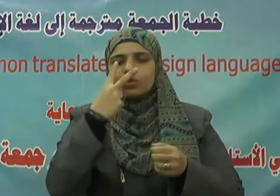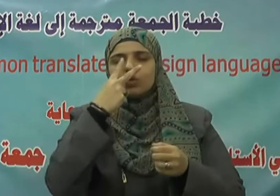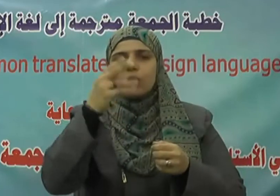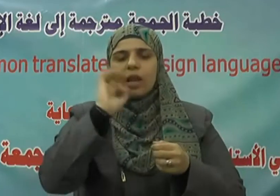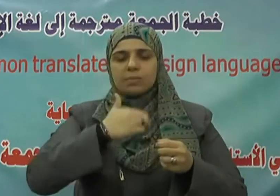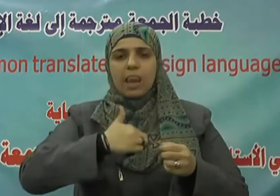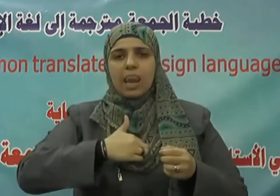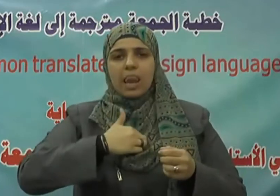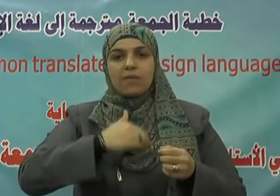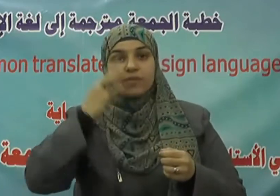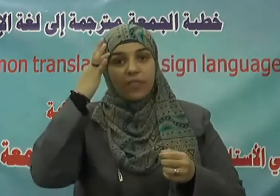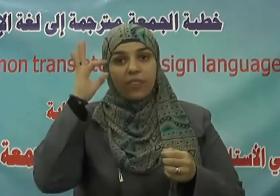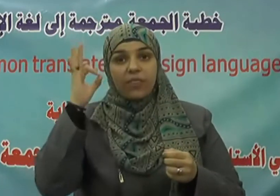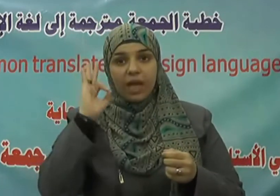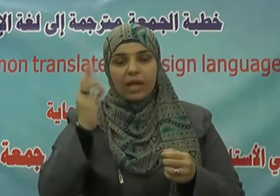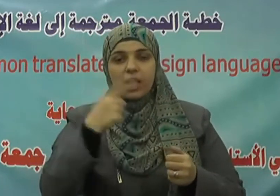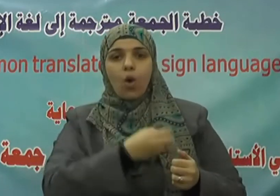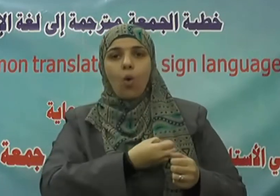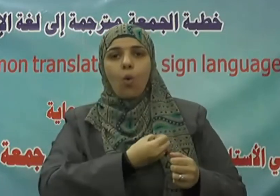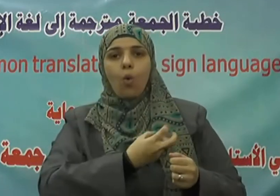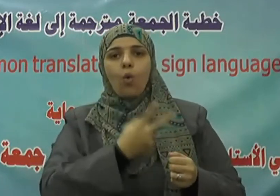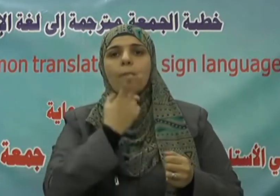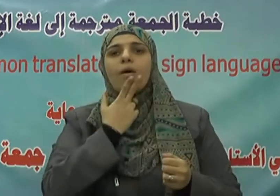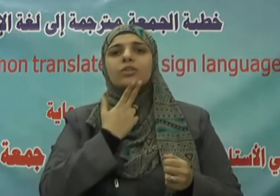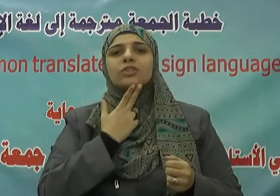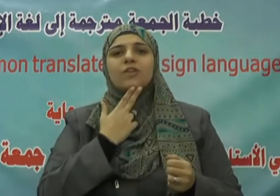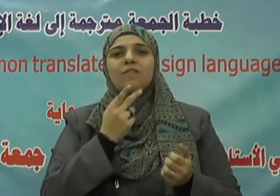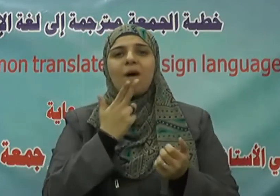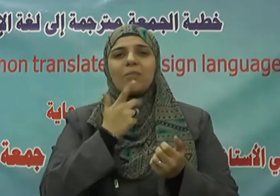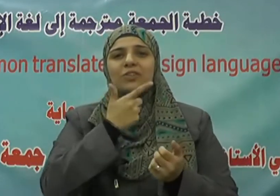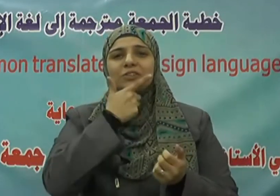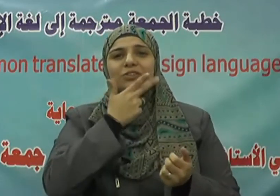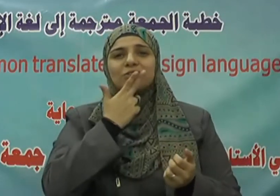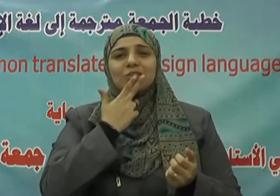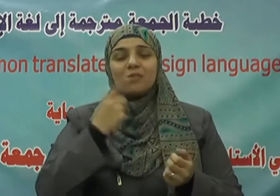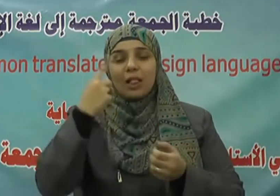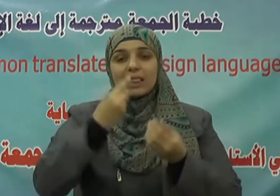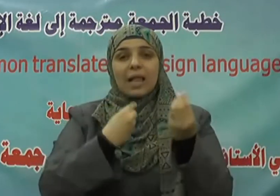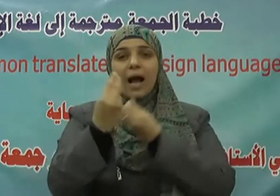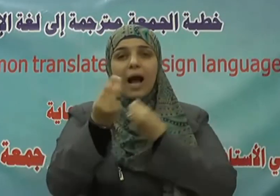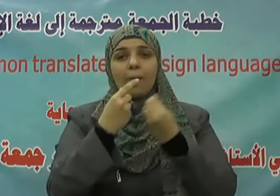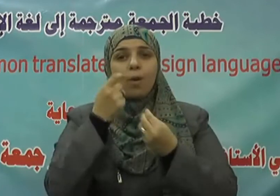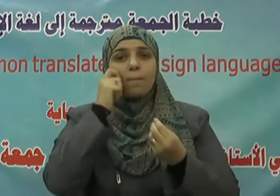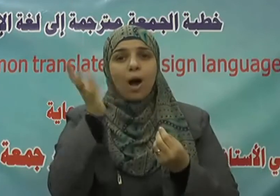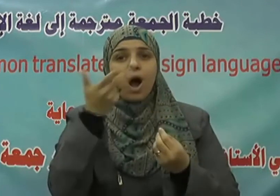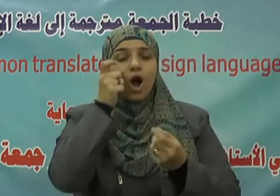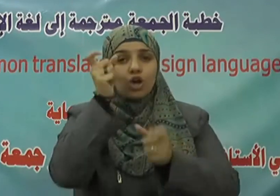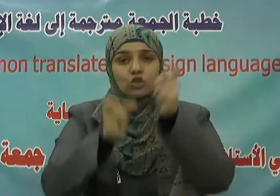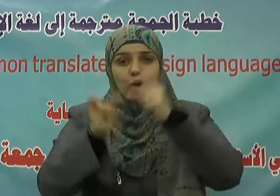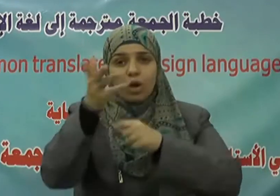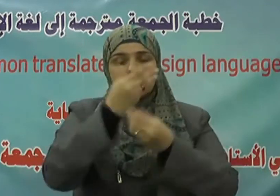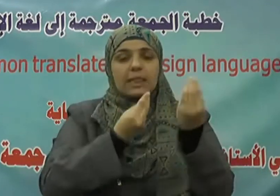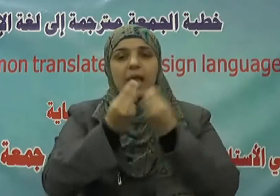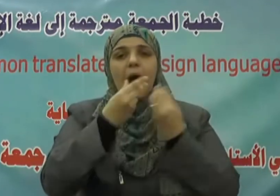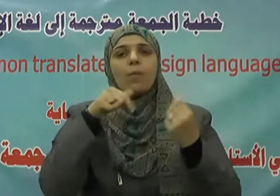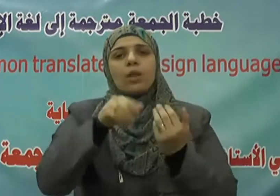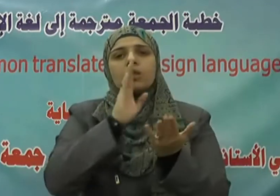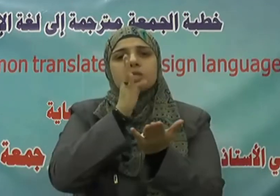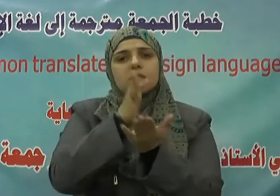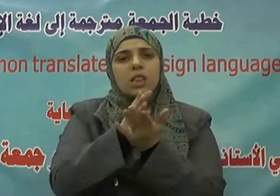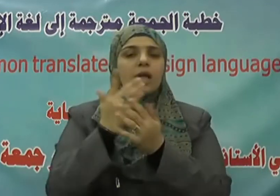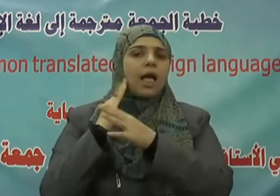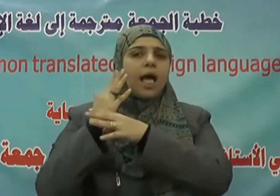وقلوب نقية يتعامل أصحابها فيما بينهم بالصدق والأمانة